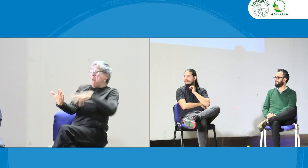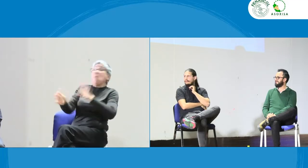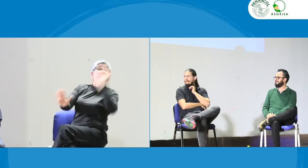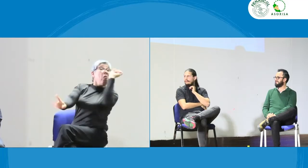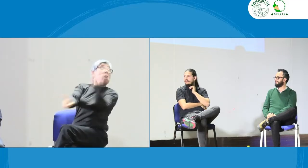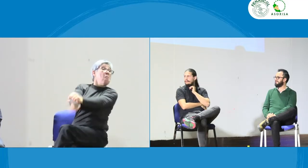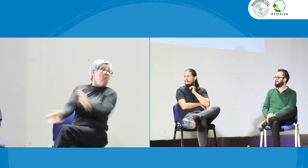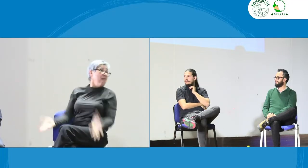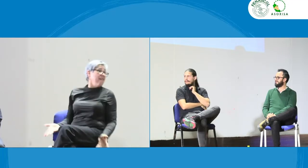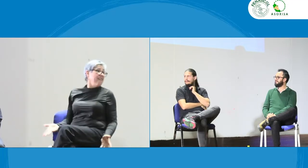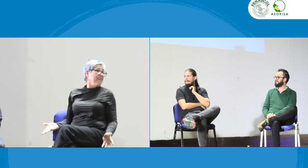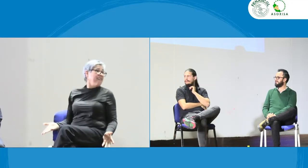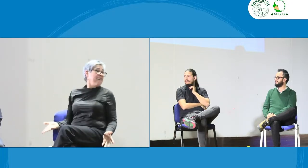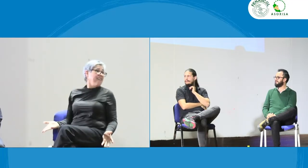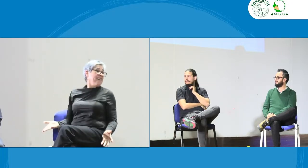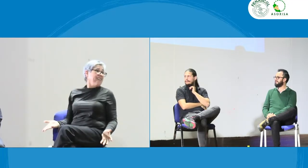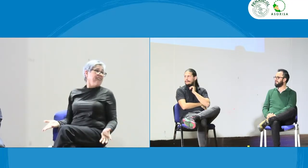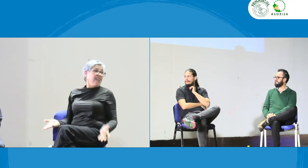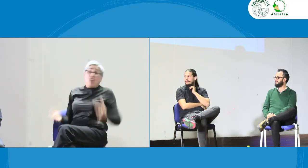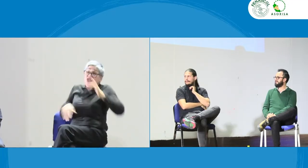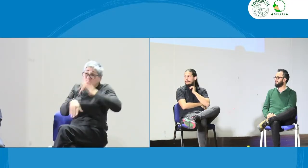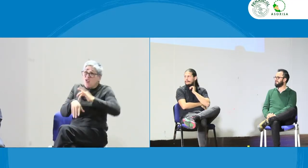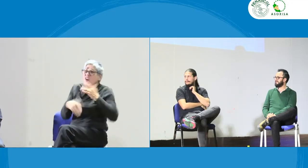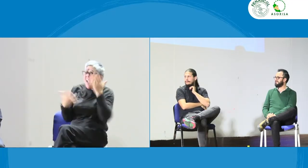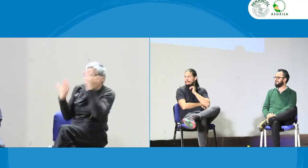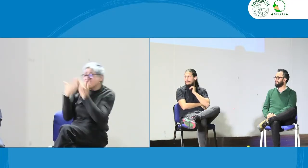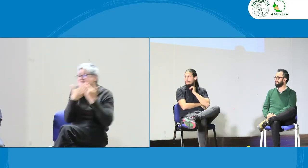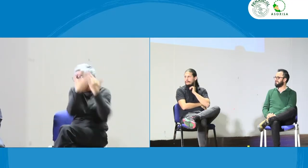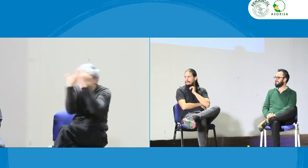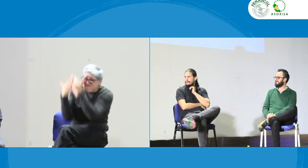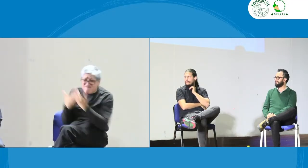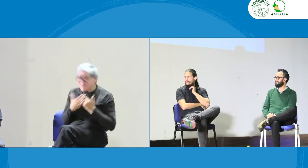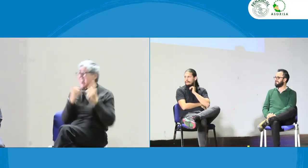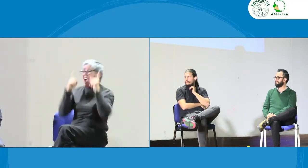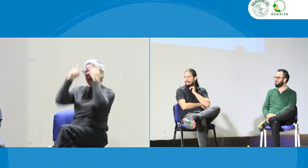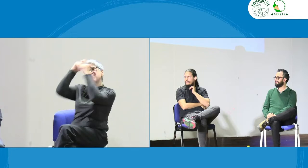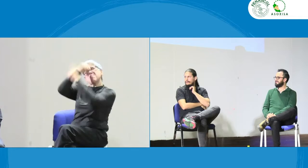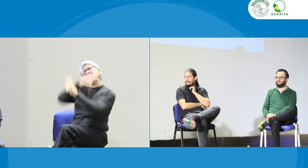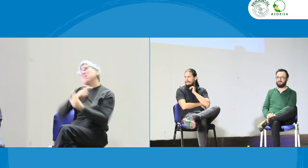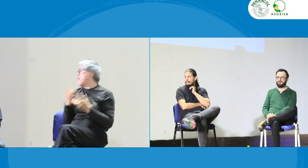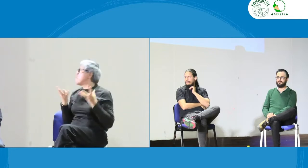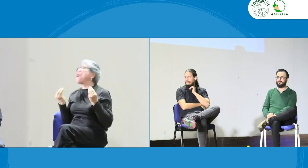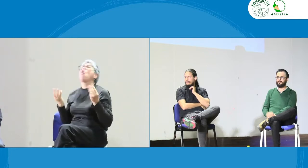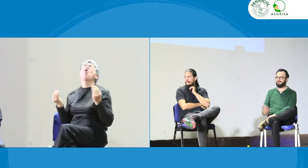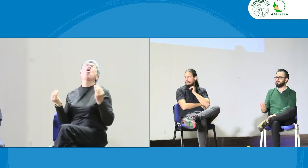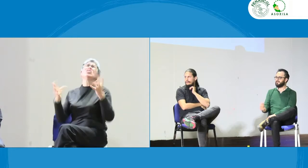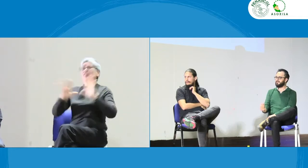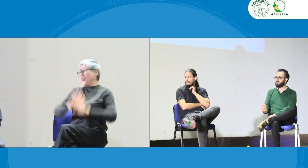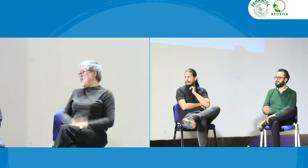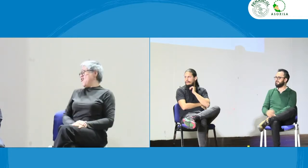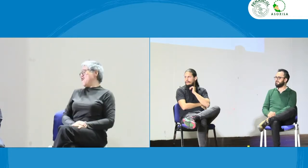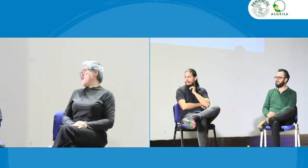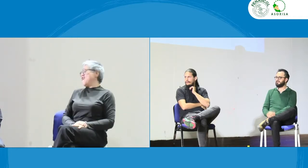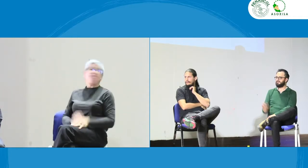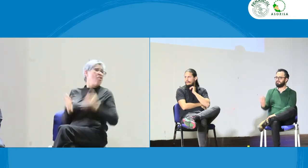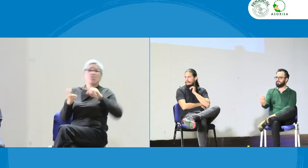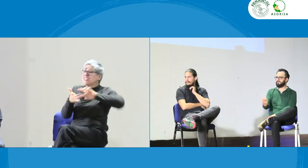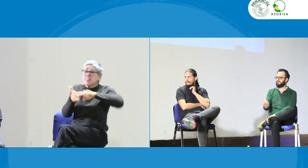código de ética? Lo leo, lo ignoro. Entonces, toca analizar muy bien, estudiar todo este alcance,